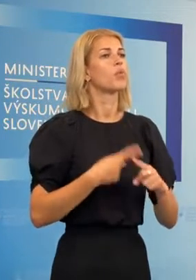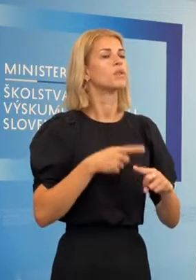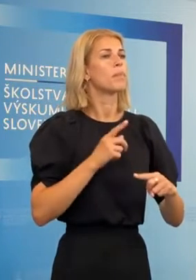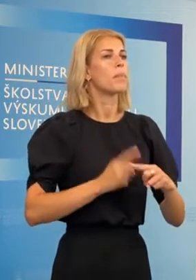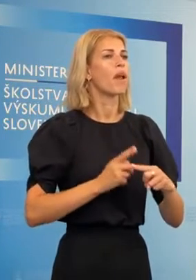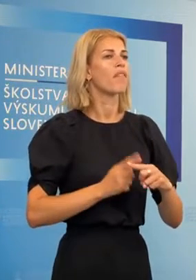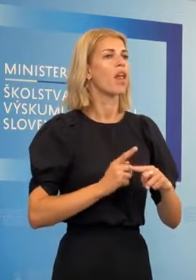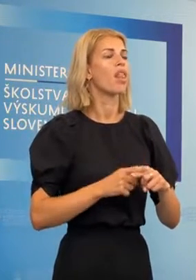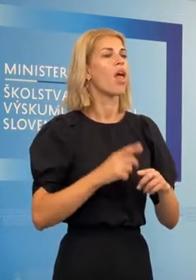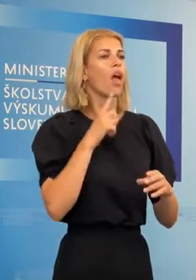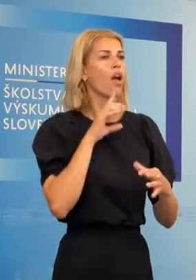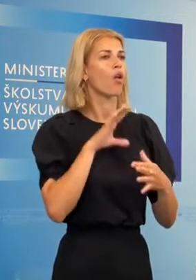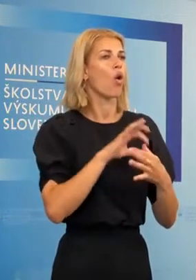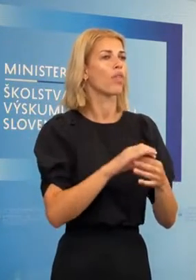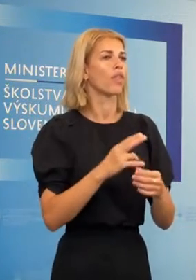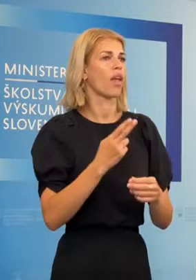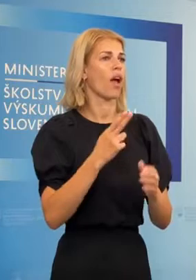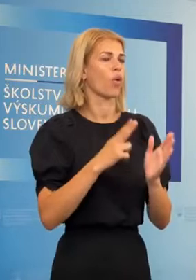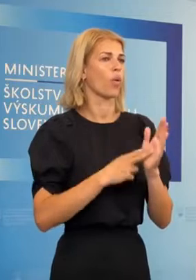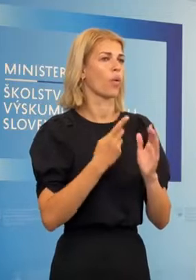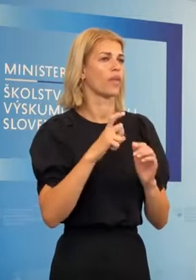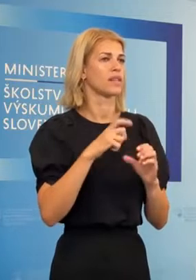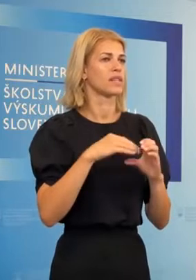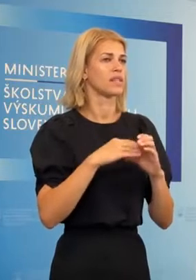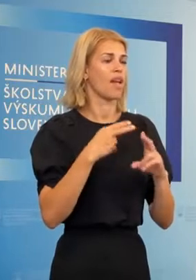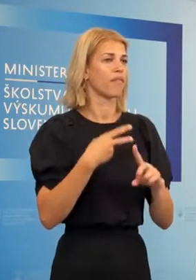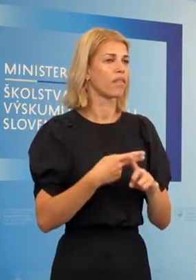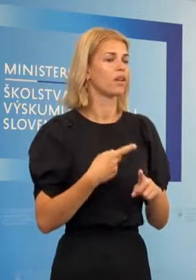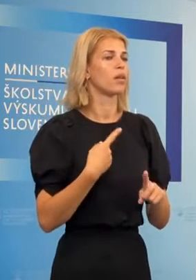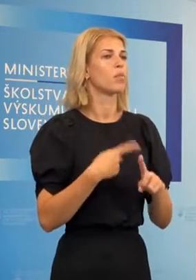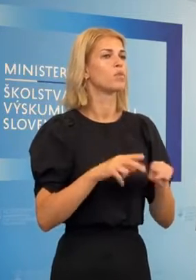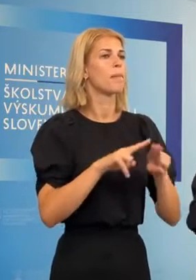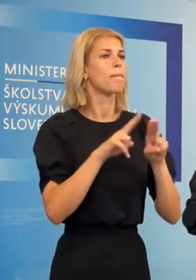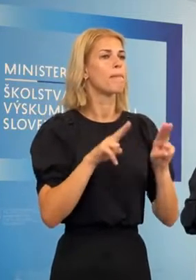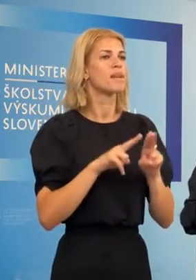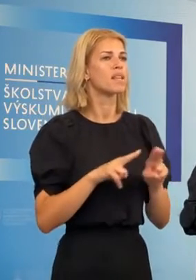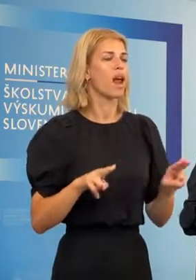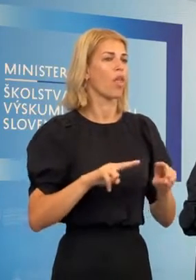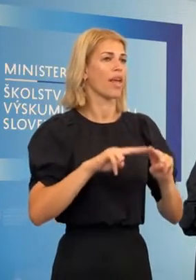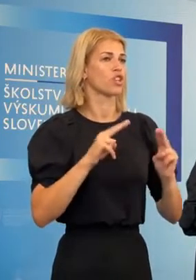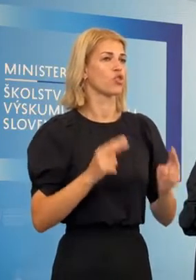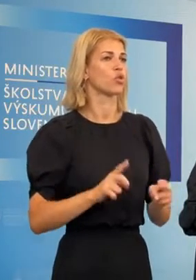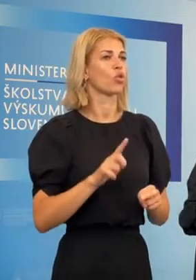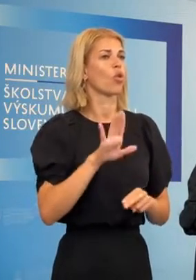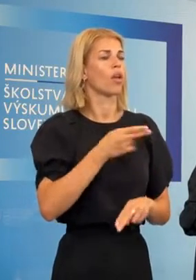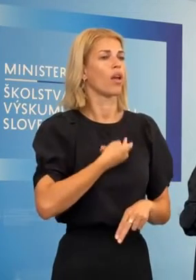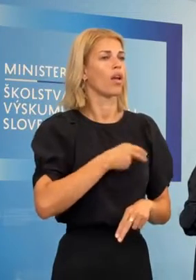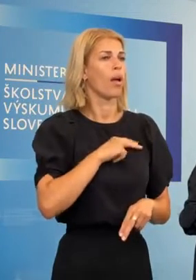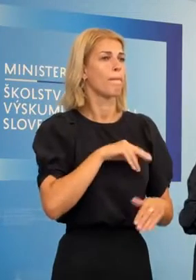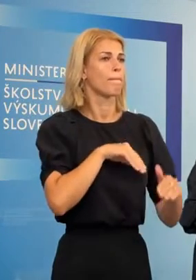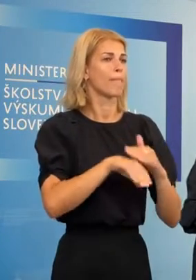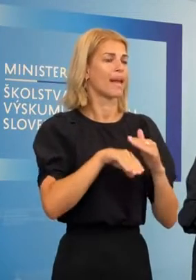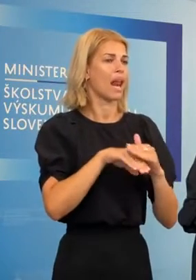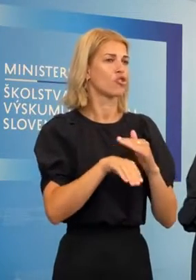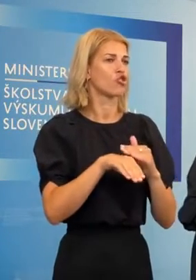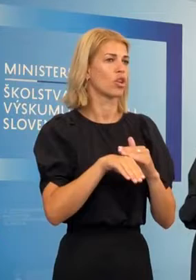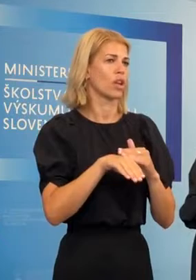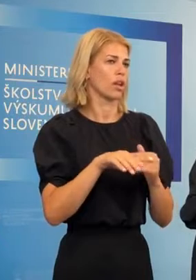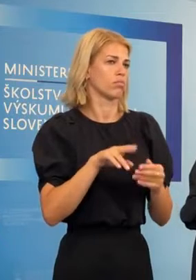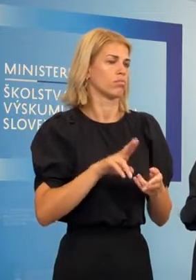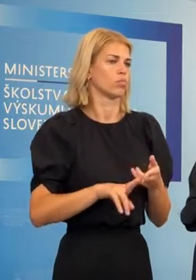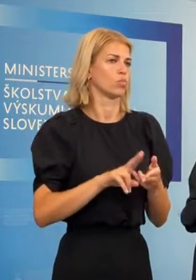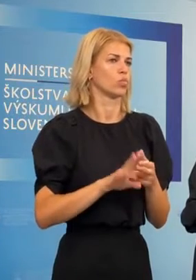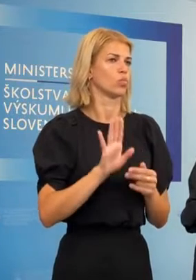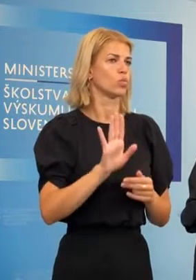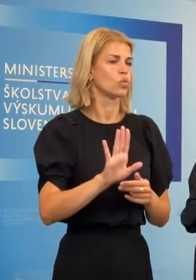s UNICEF-om, pravidelné sme v kontakte s medinárodnými inštitúciami, ktoré majú na starosti migračný prúd,